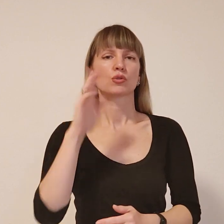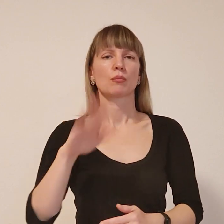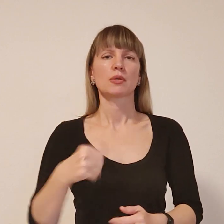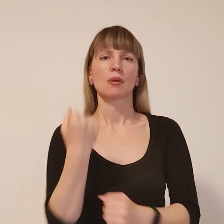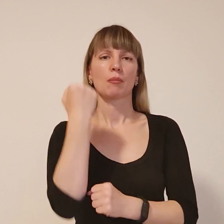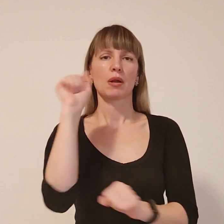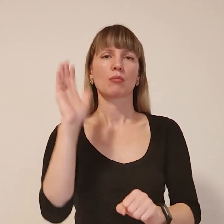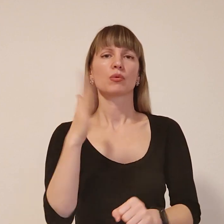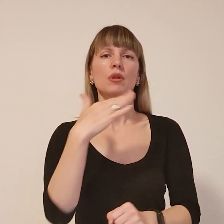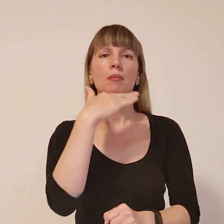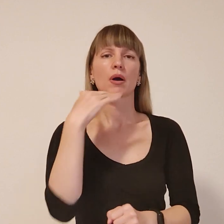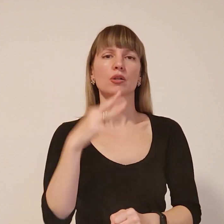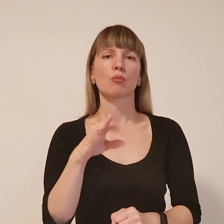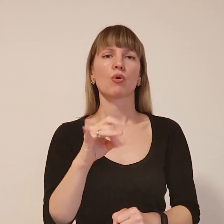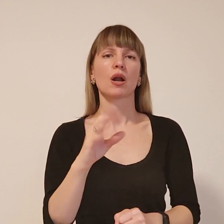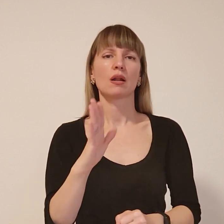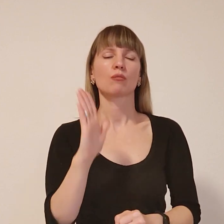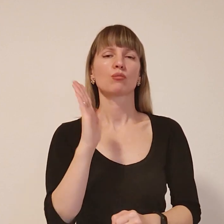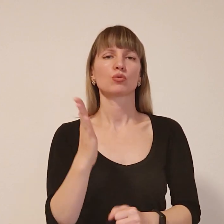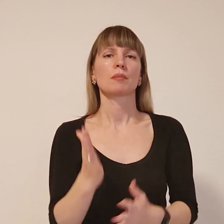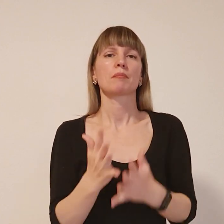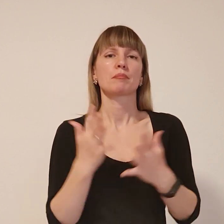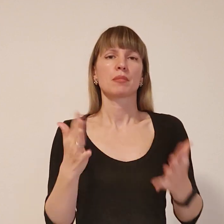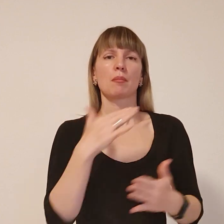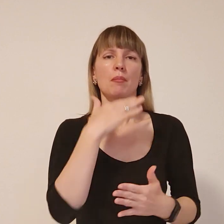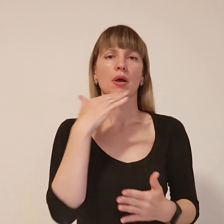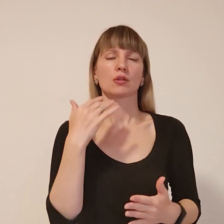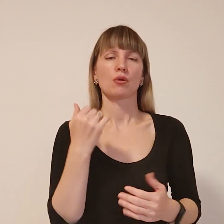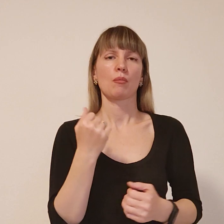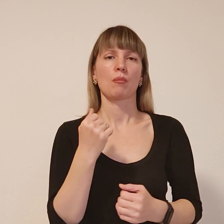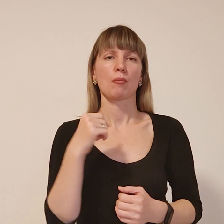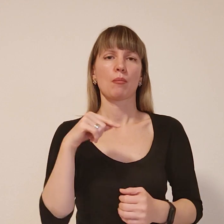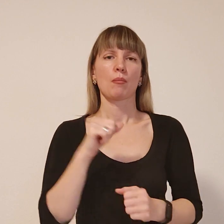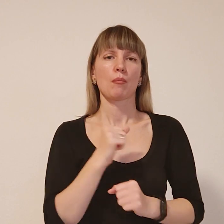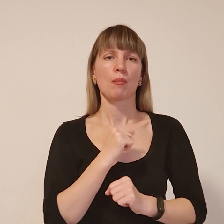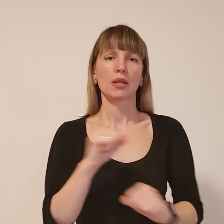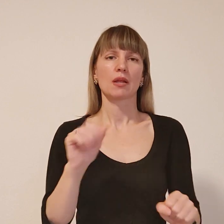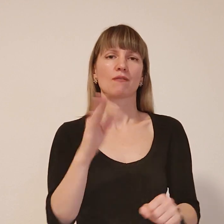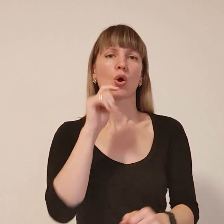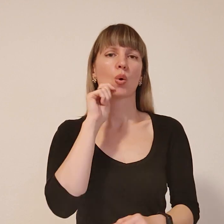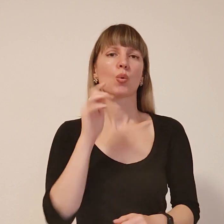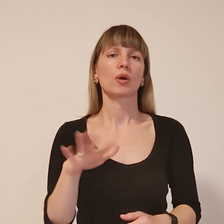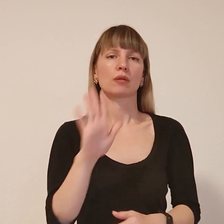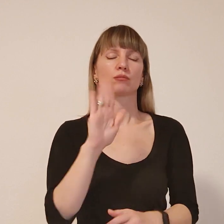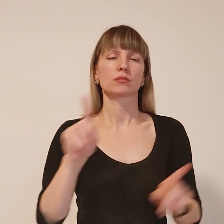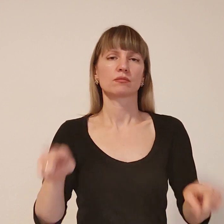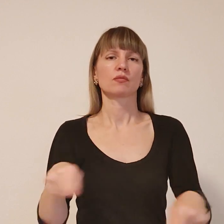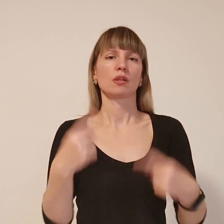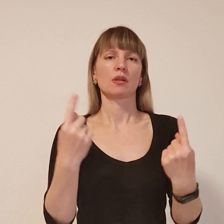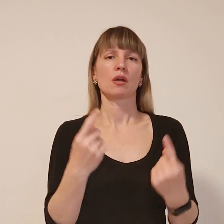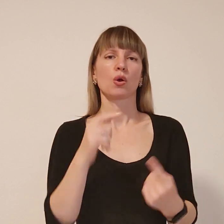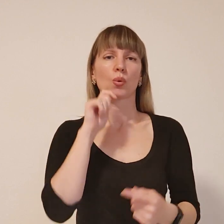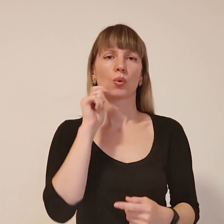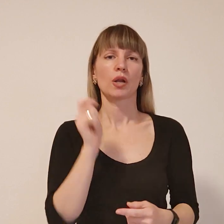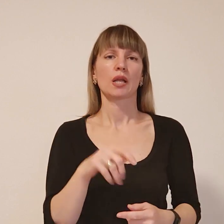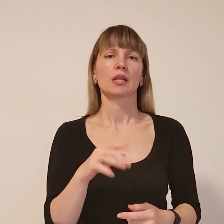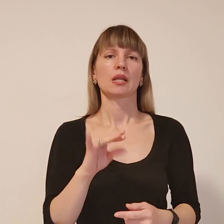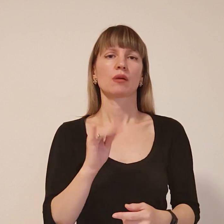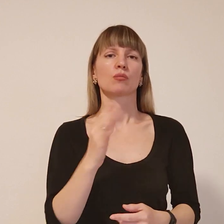буде багато моралів, вони стануть більш патріотичними в Україні, Україна відбудується, то буде найкращою в світі